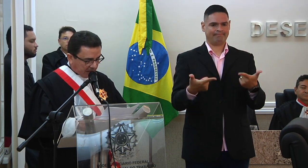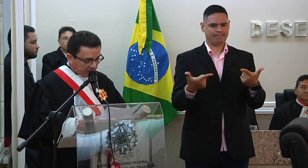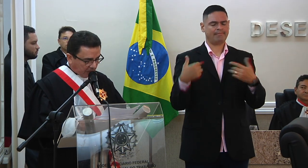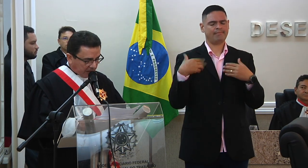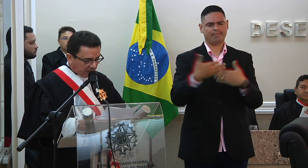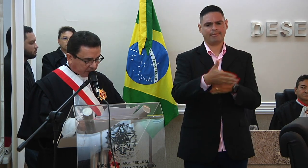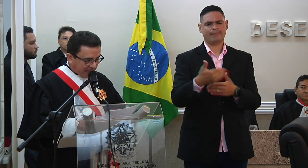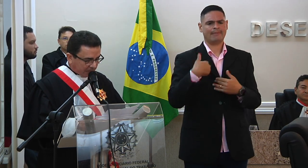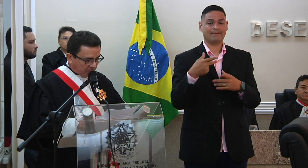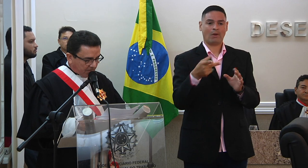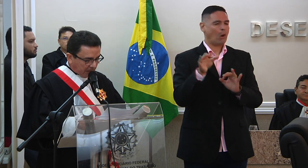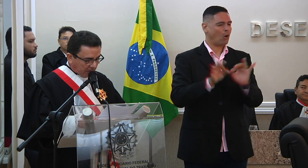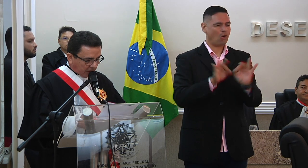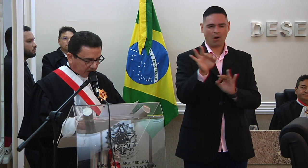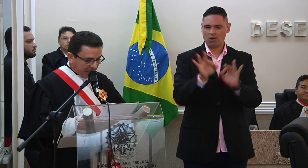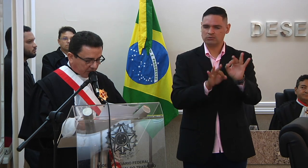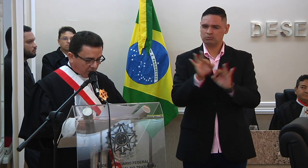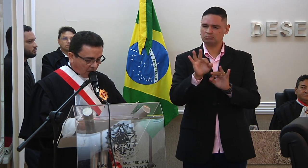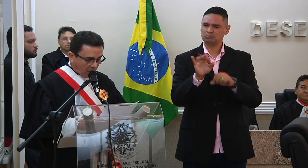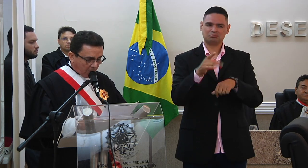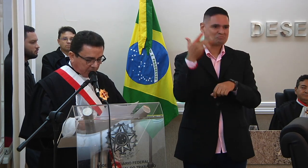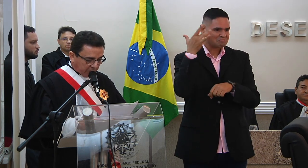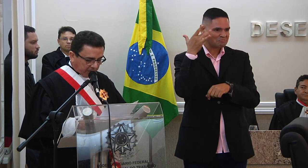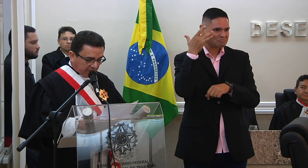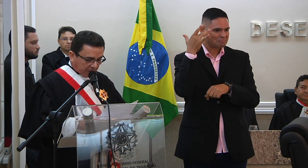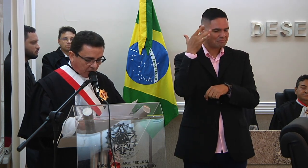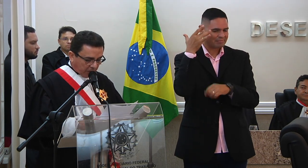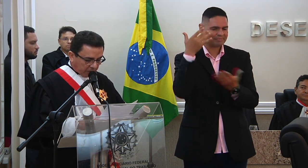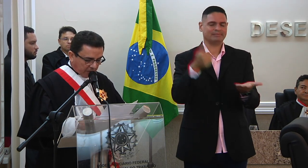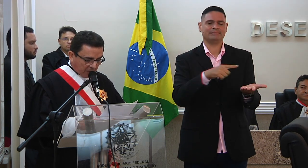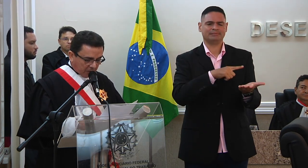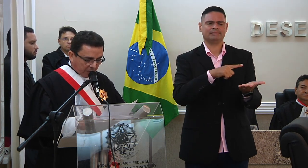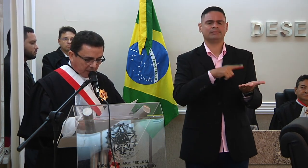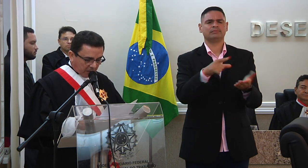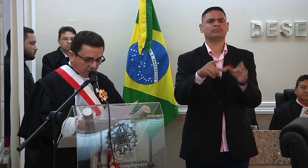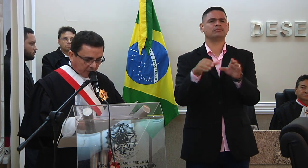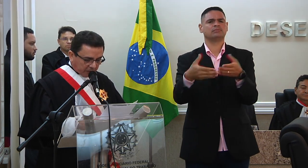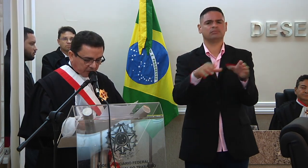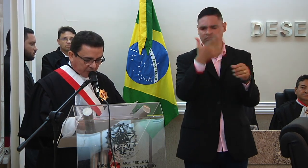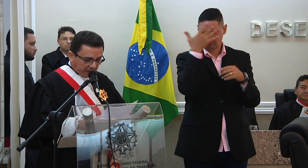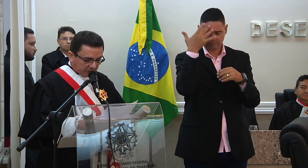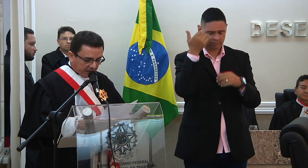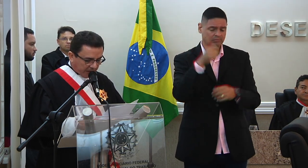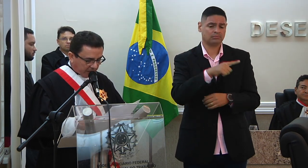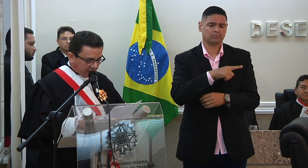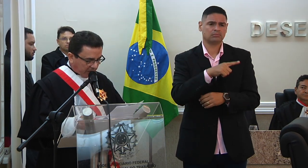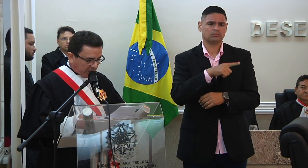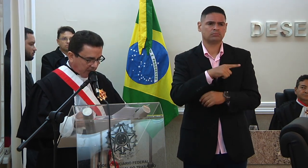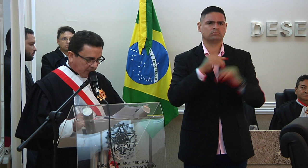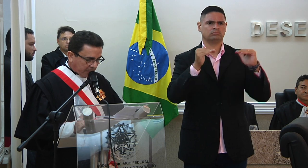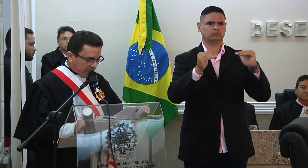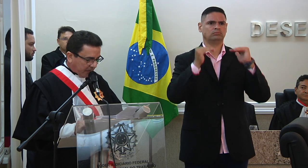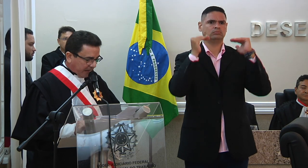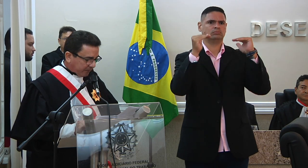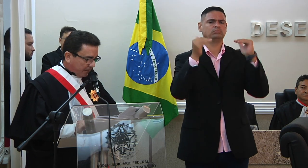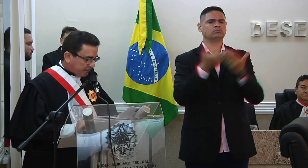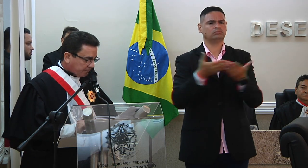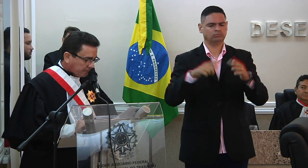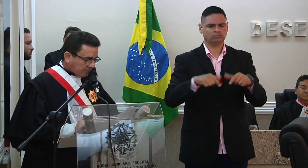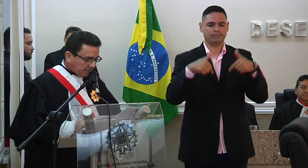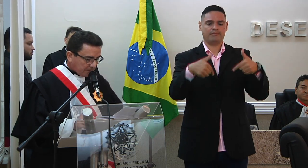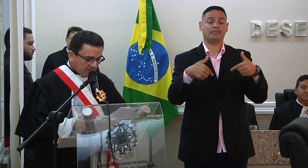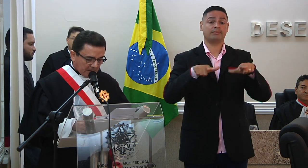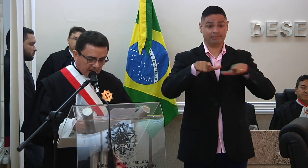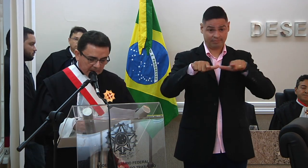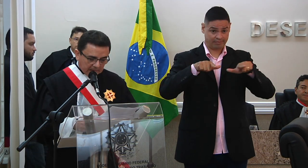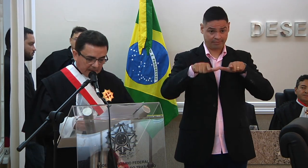plenamente organizado e dotado de um corpo de servidores de reconhecida excelência e dedicação